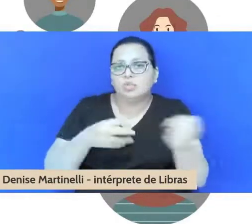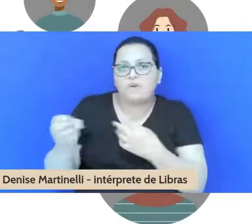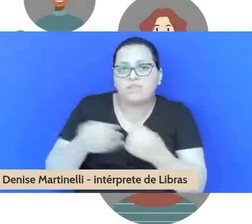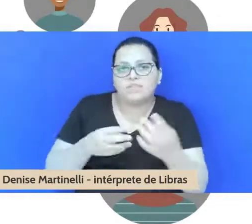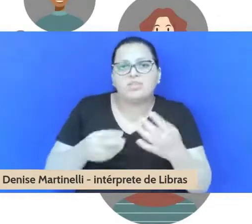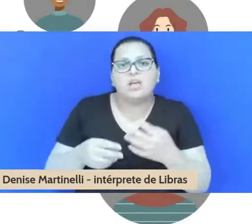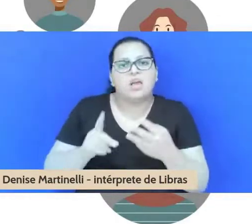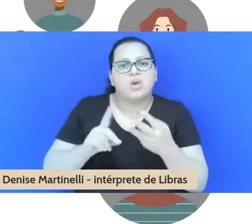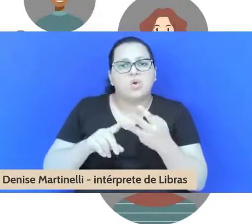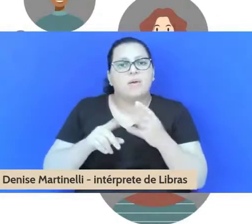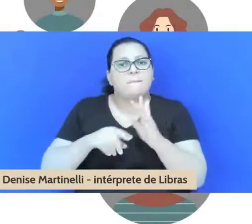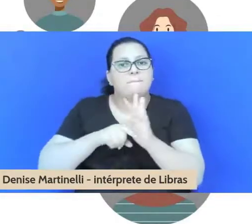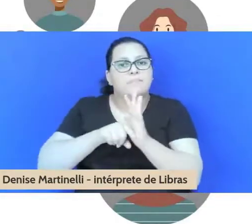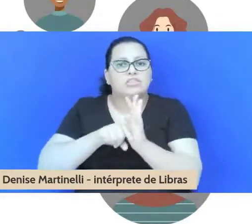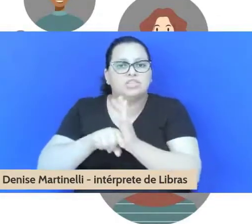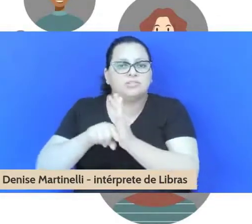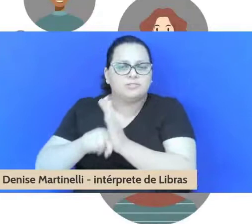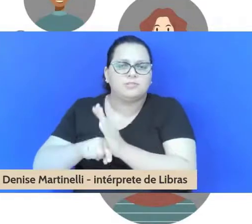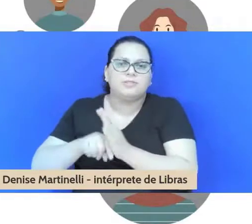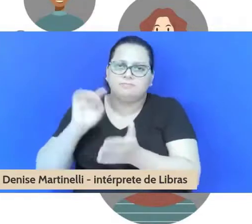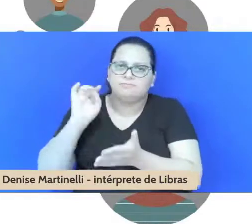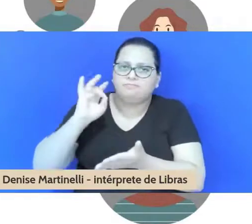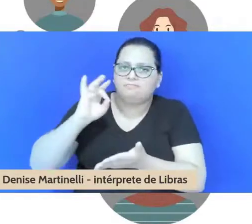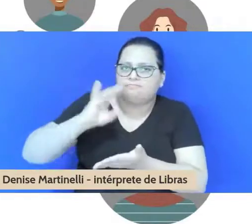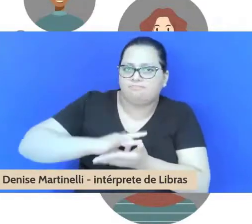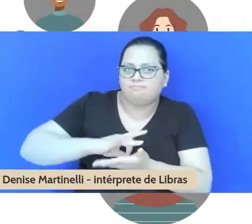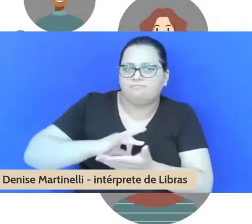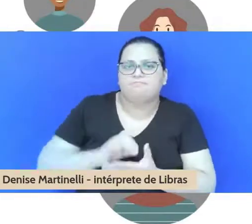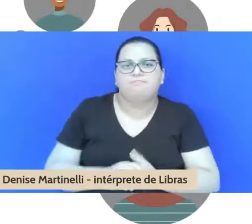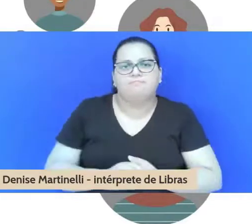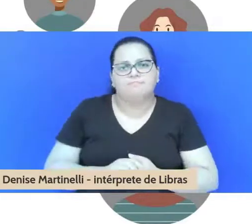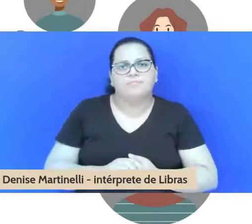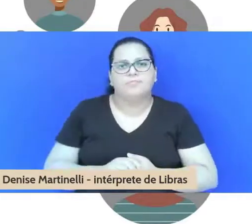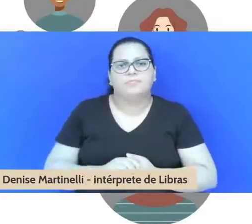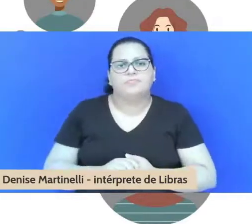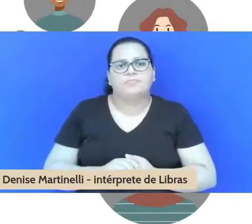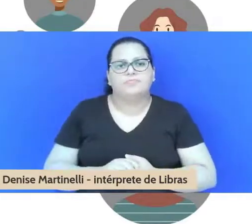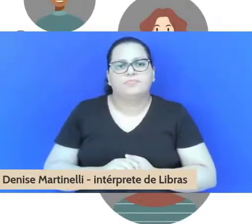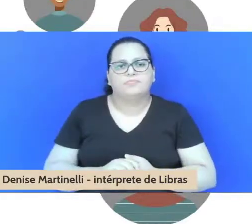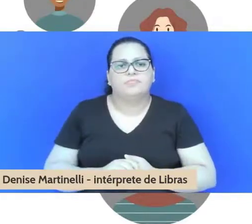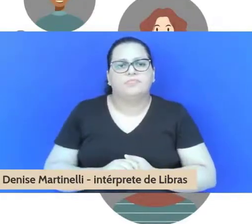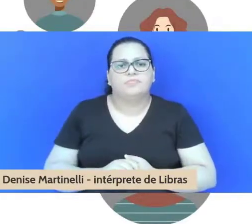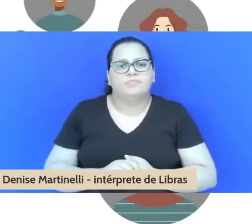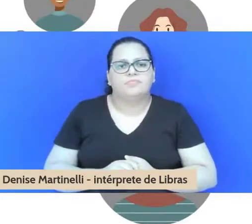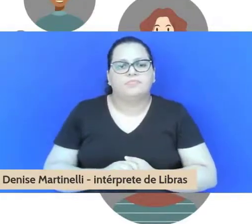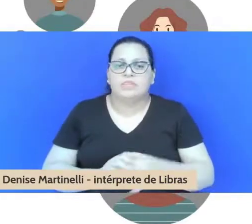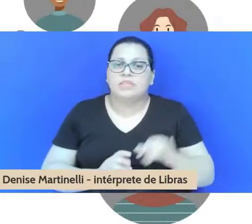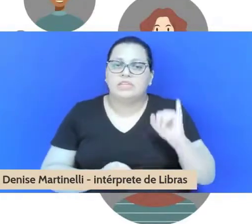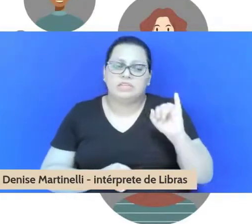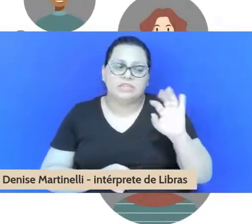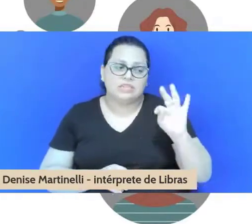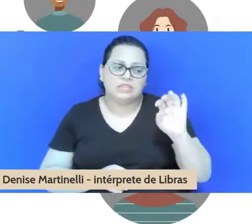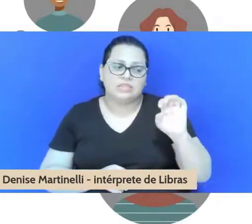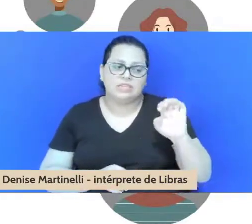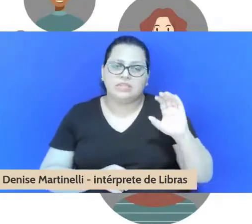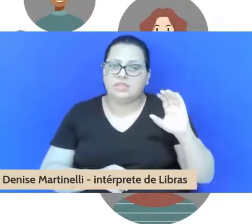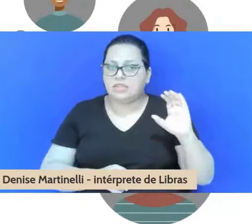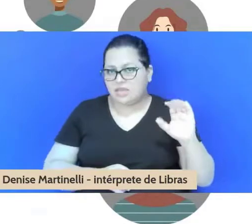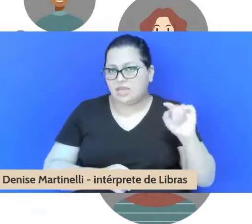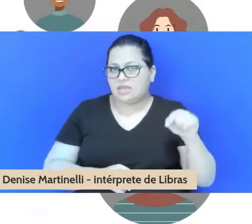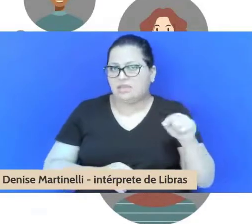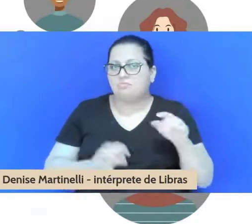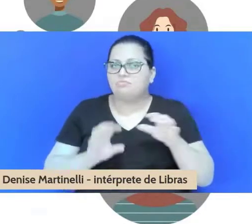de efetividade. Nós colocamos à disposição do ITEC uma proposta de coordenadoria